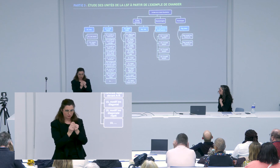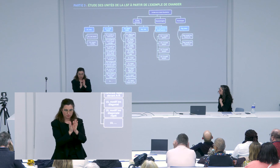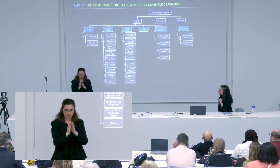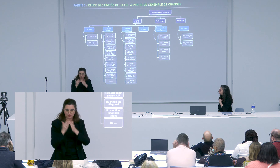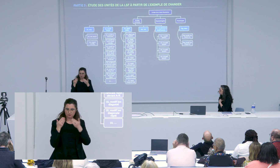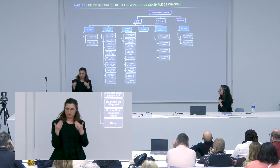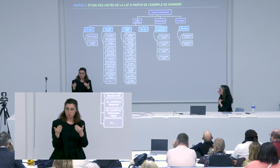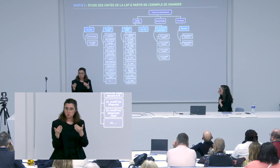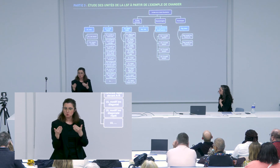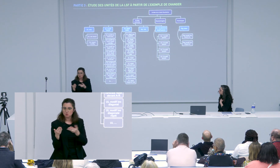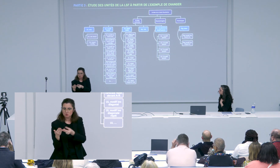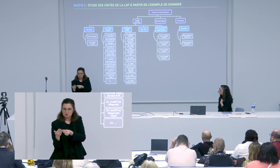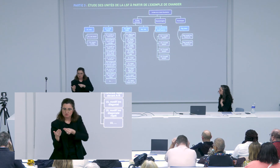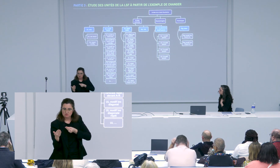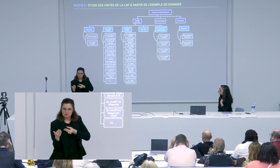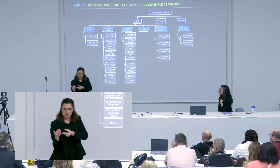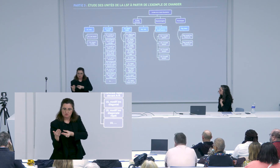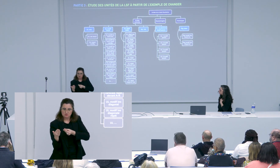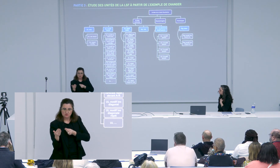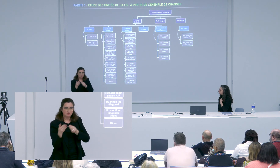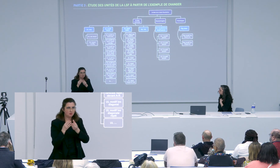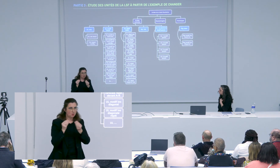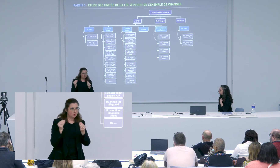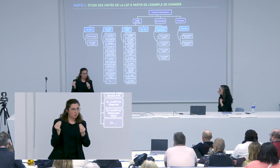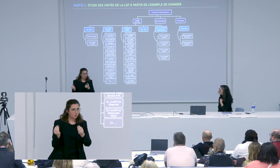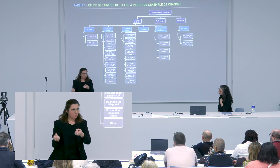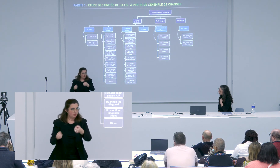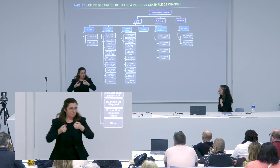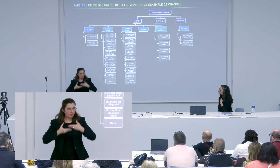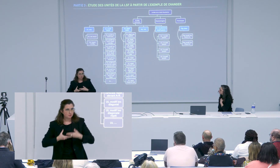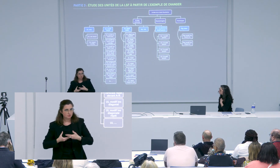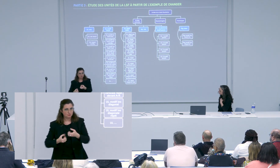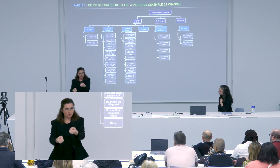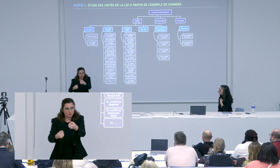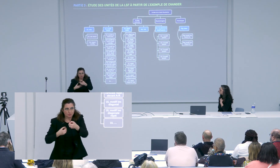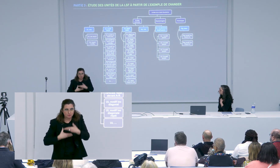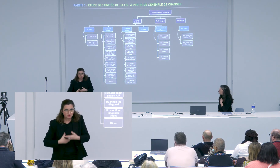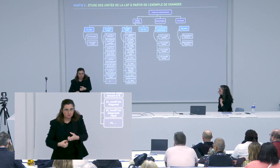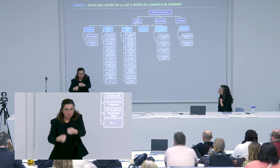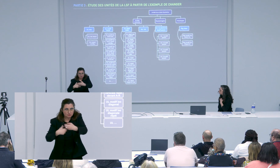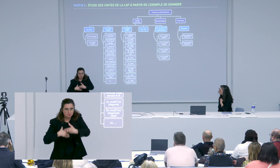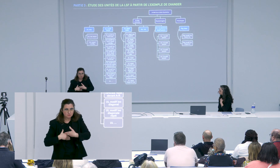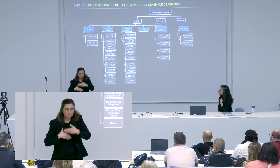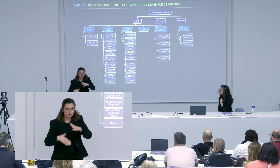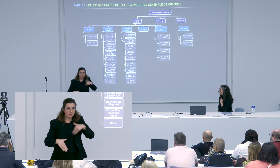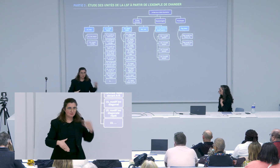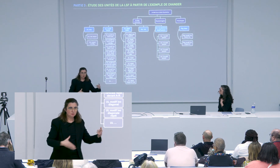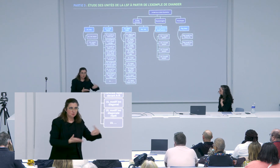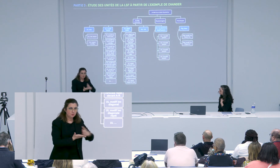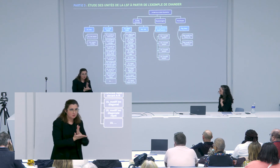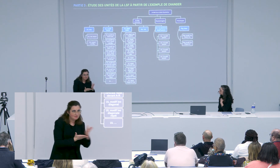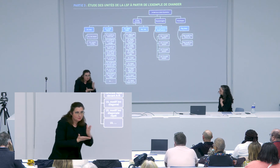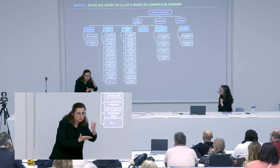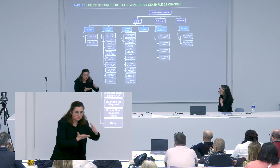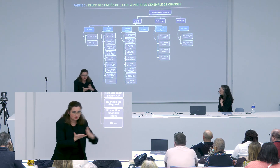c'est pour ça que ton manuscrit de thèse il y a beaucoup de choses à en retirer tu nous fais beaucoup de propositions